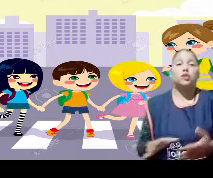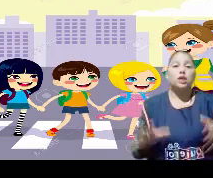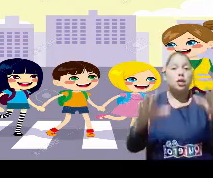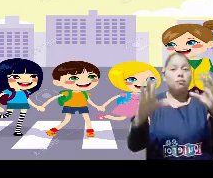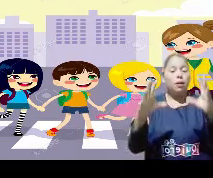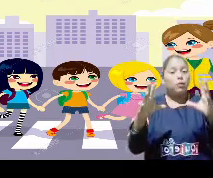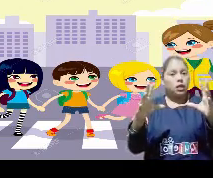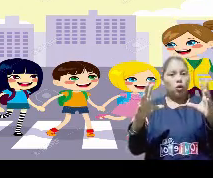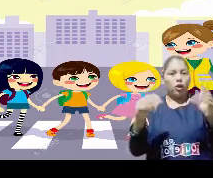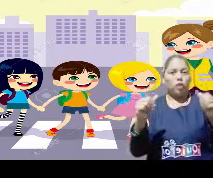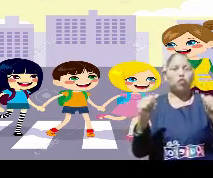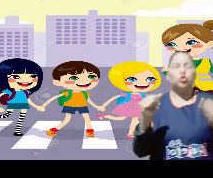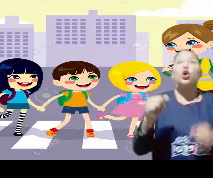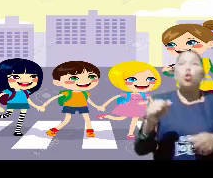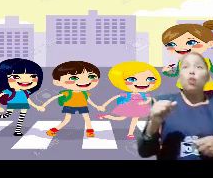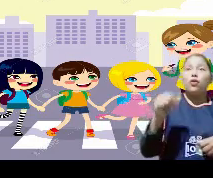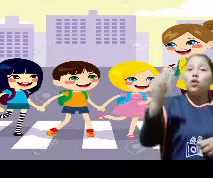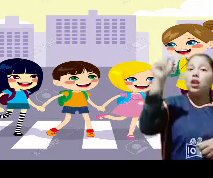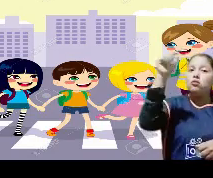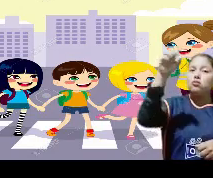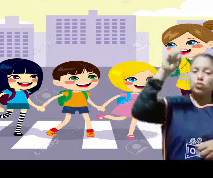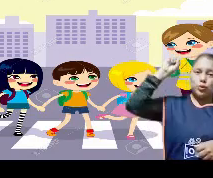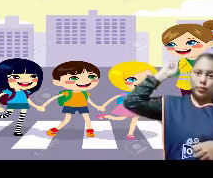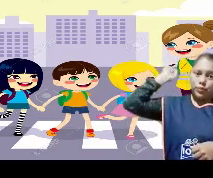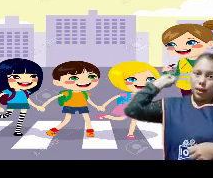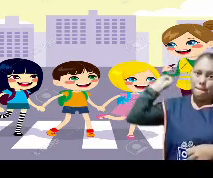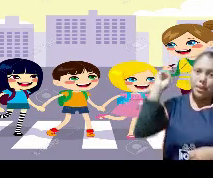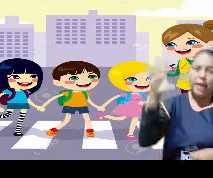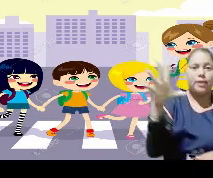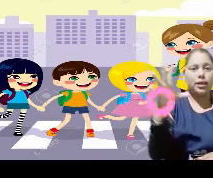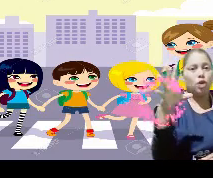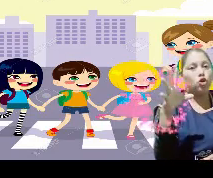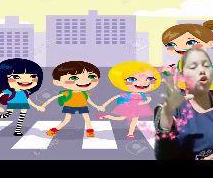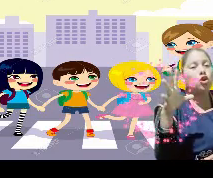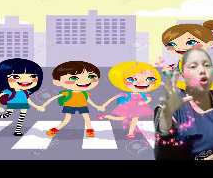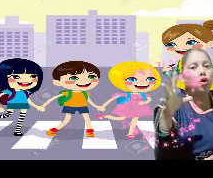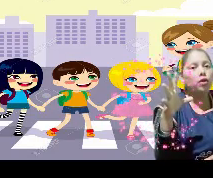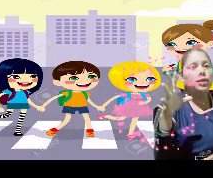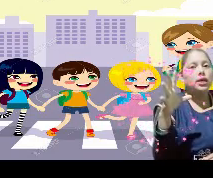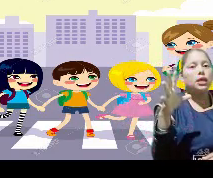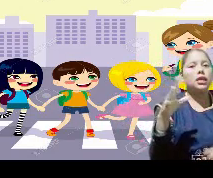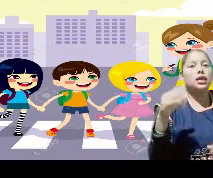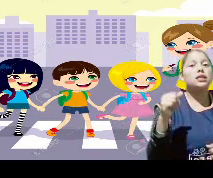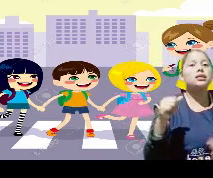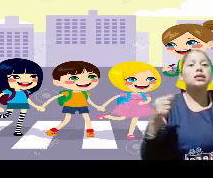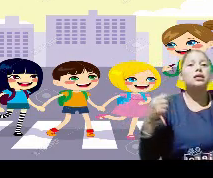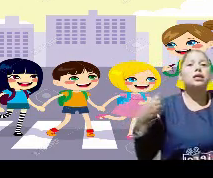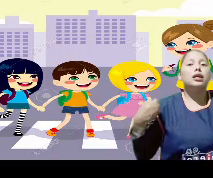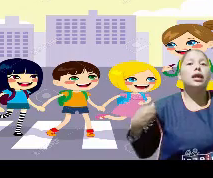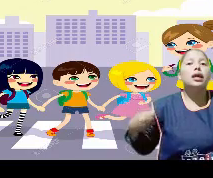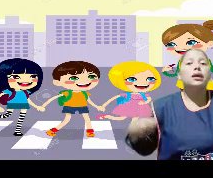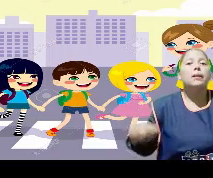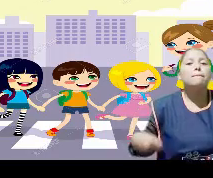Entonces, vamos a recordarnos. Cuando la luz prende de color rojo, quiere decir